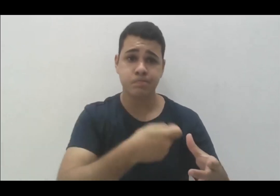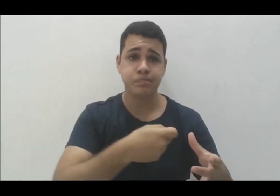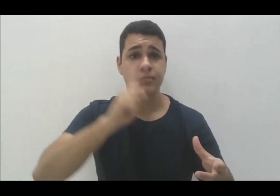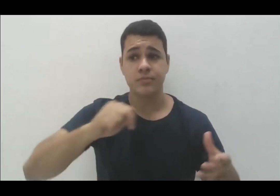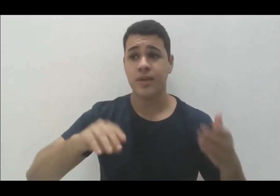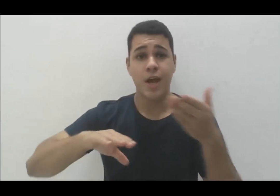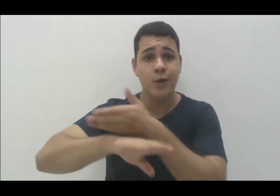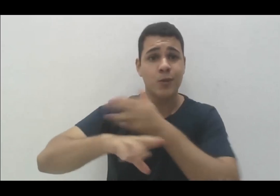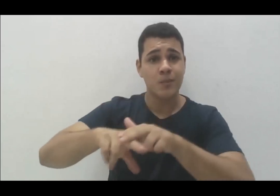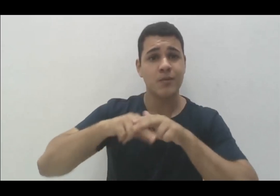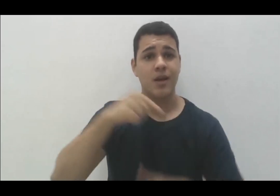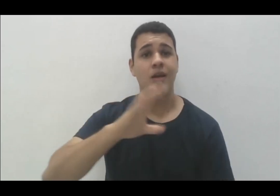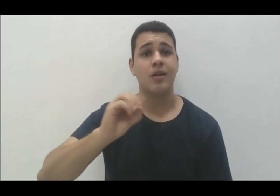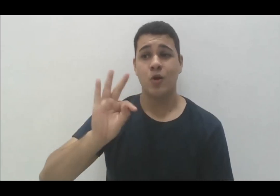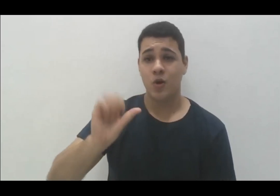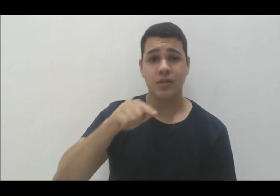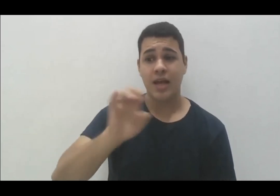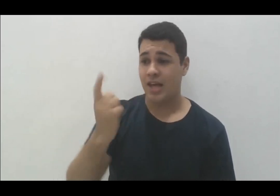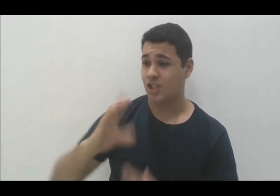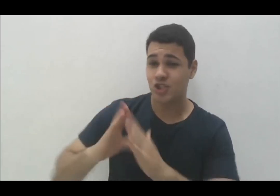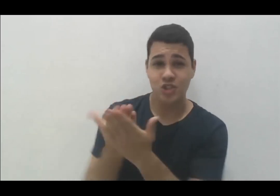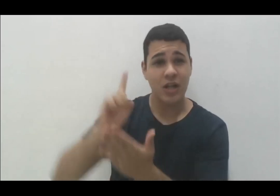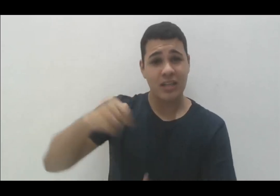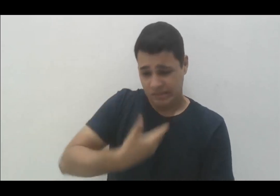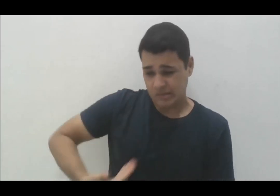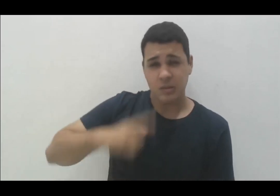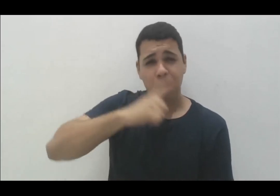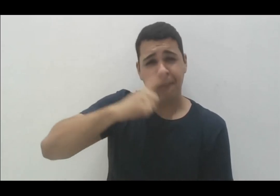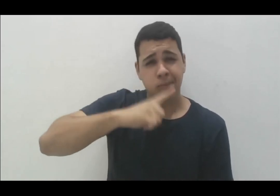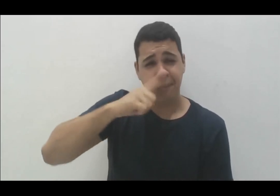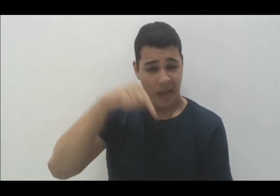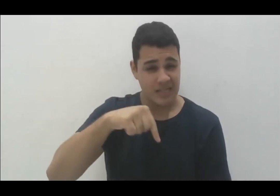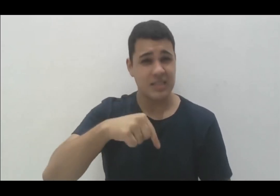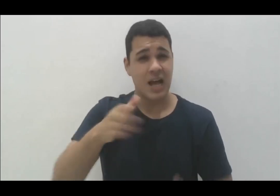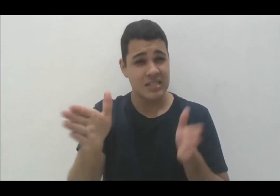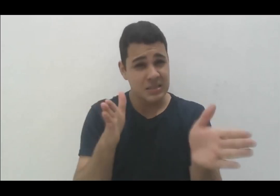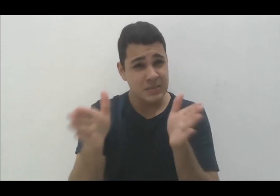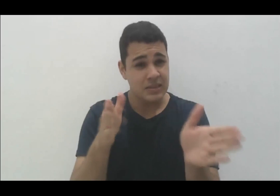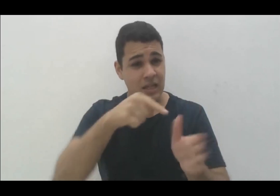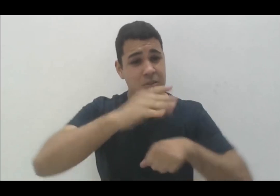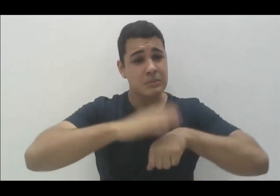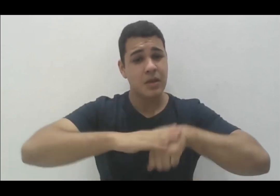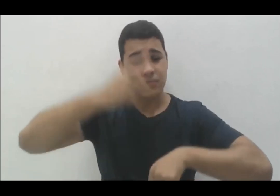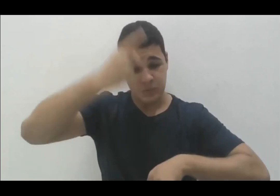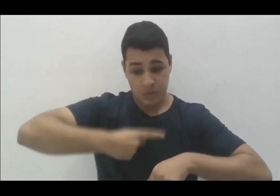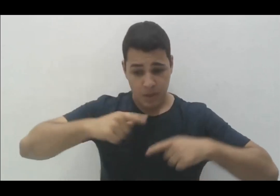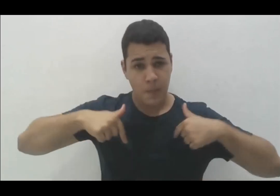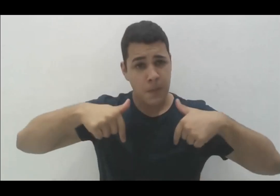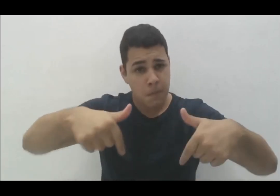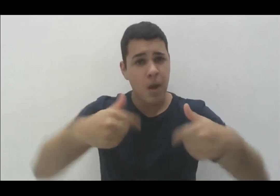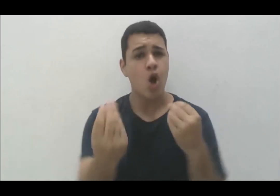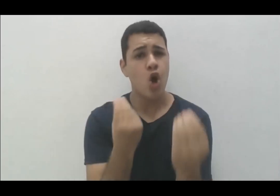que vêm de uma escola pública fragilizada, essa acessibilidade atitudinal e no método, na